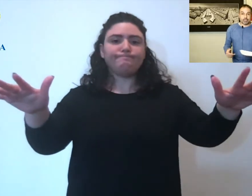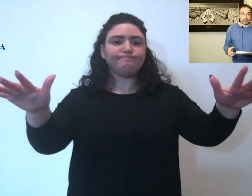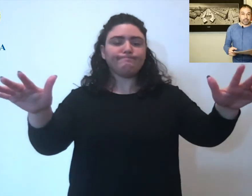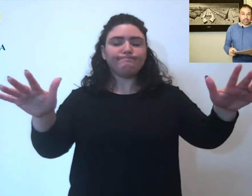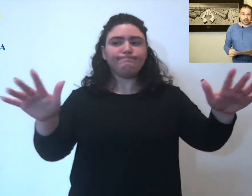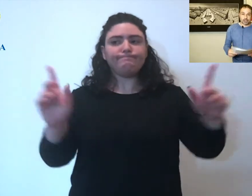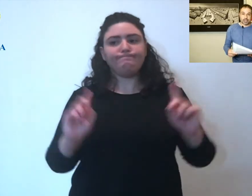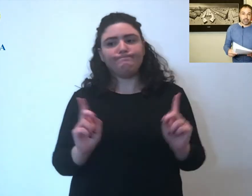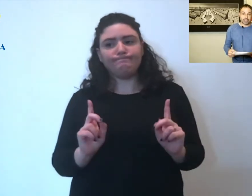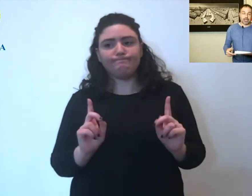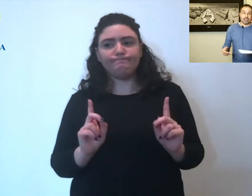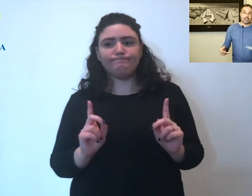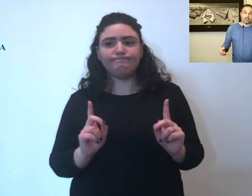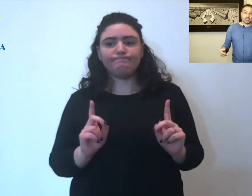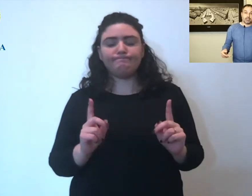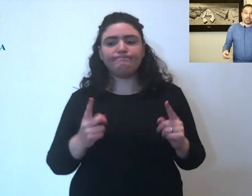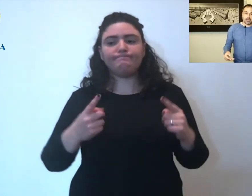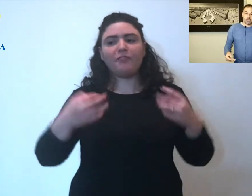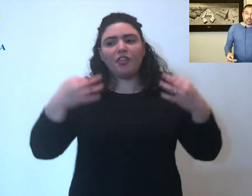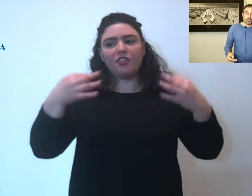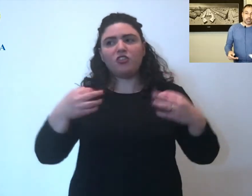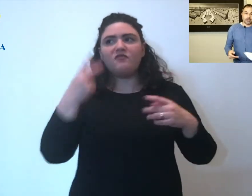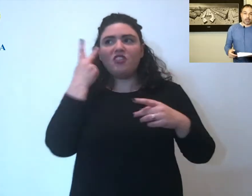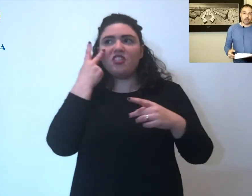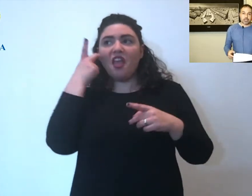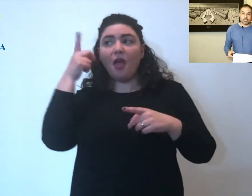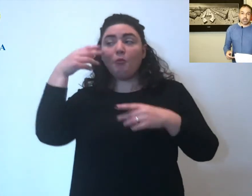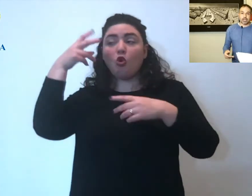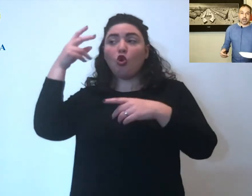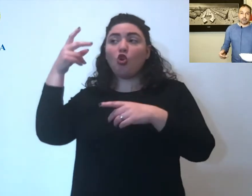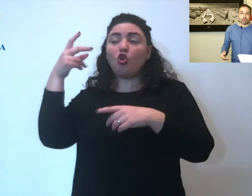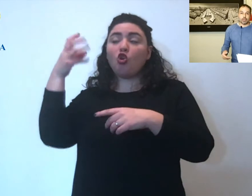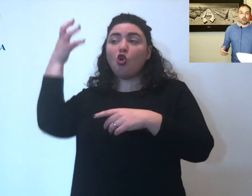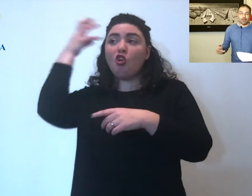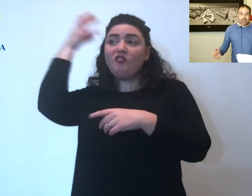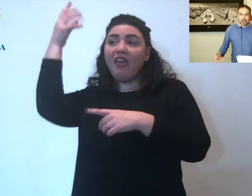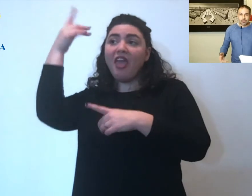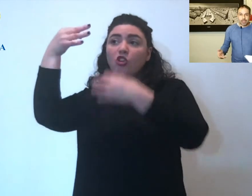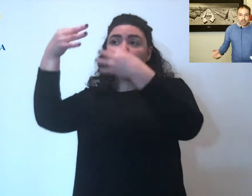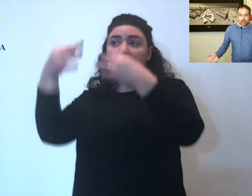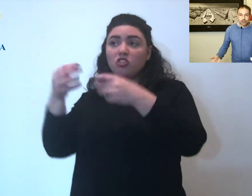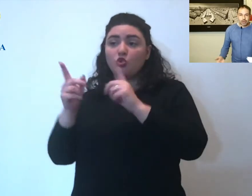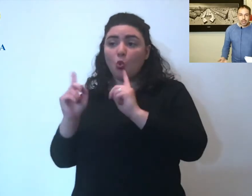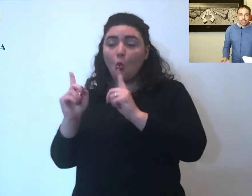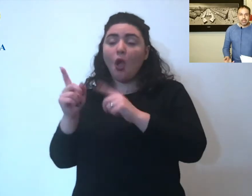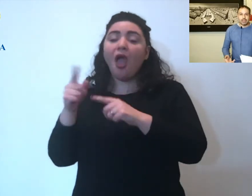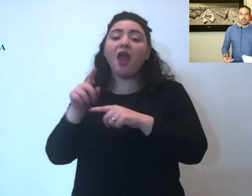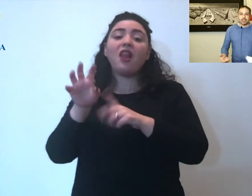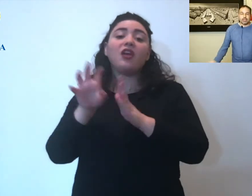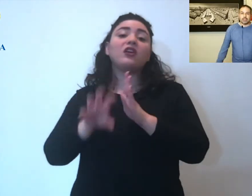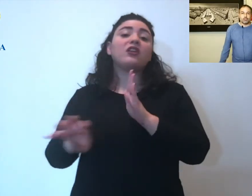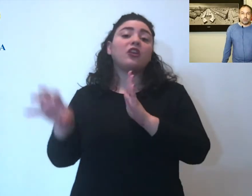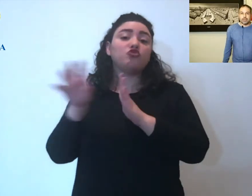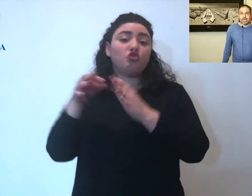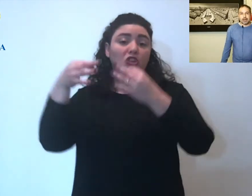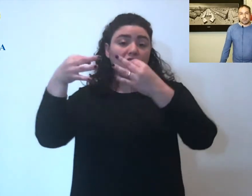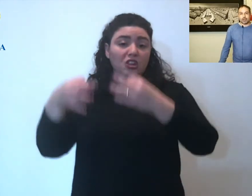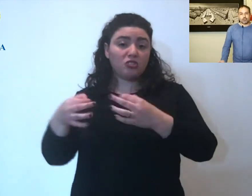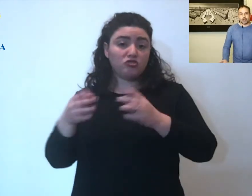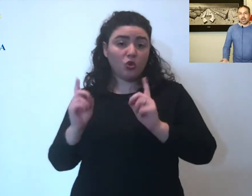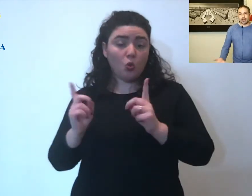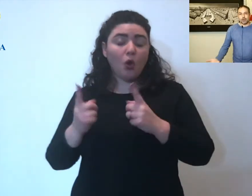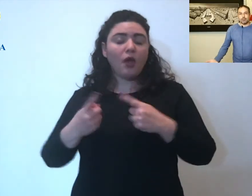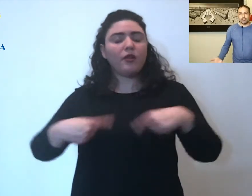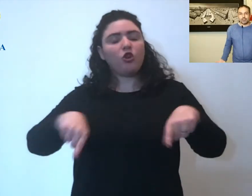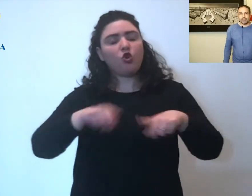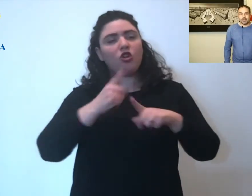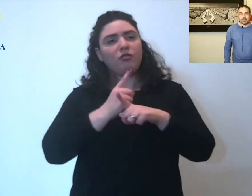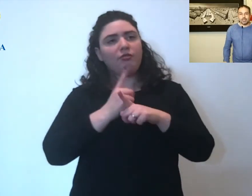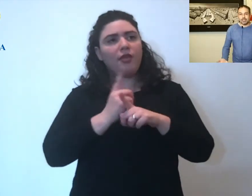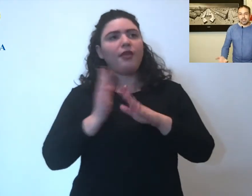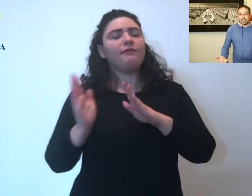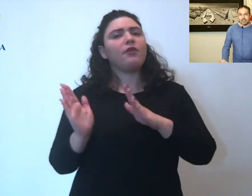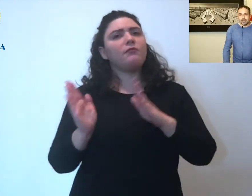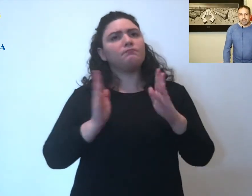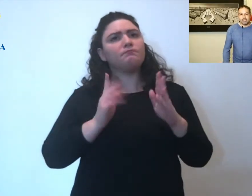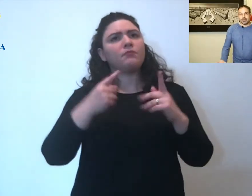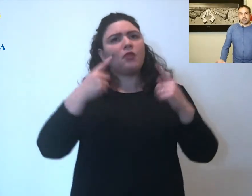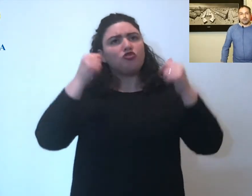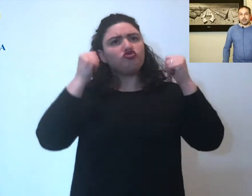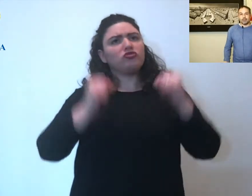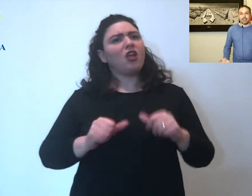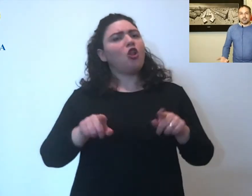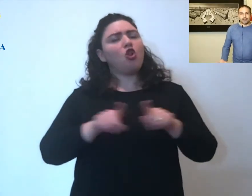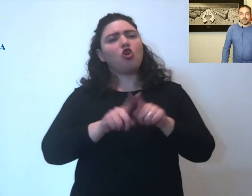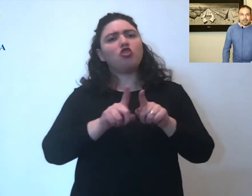indipendentemente dalle scelte che verranno messe in campo dal governo, dalla regione, dobbiamo ragionare come cittadini